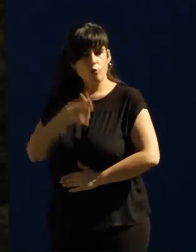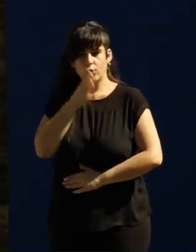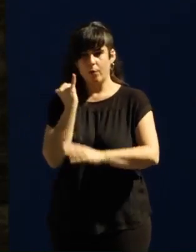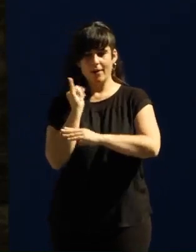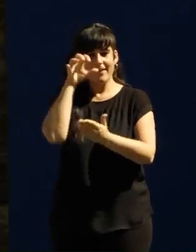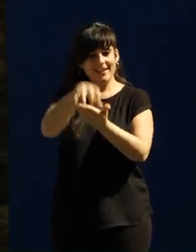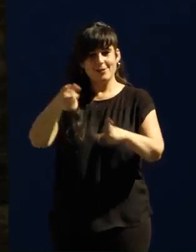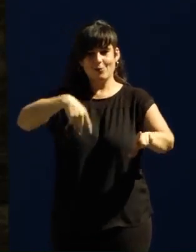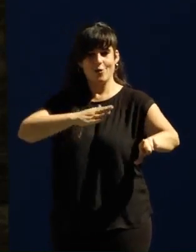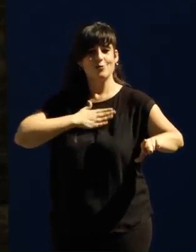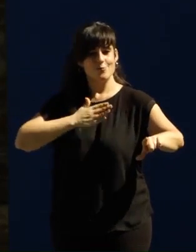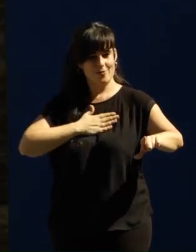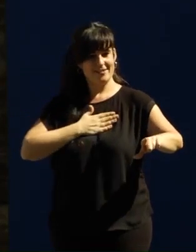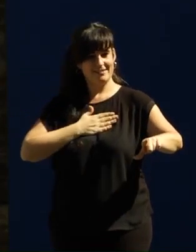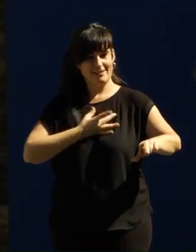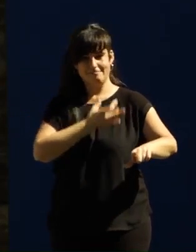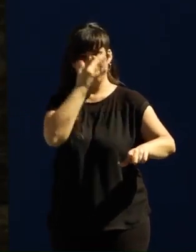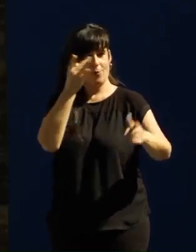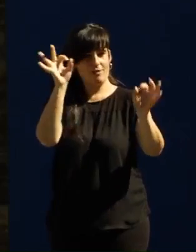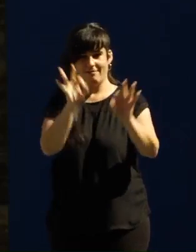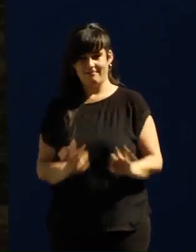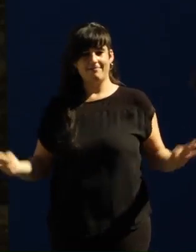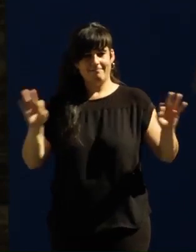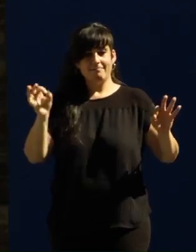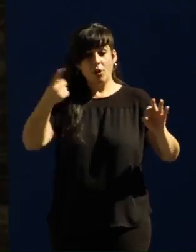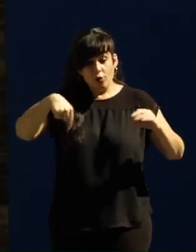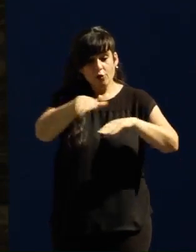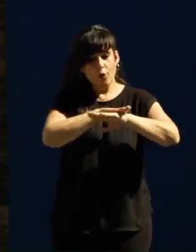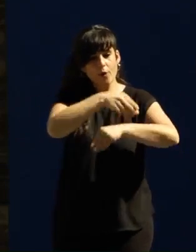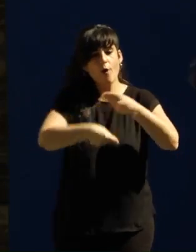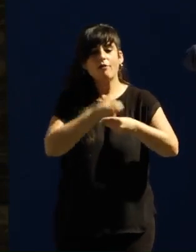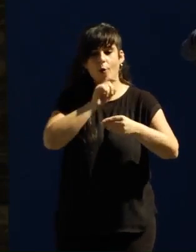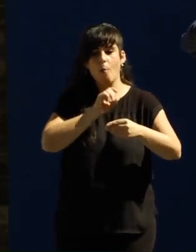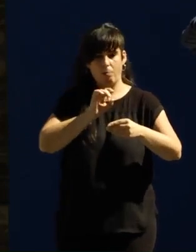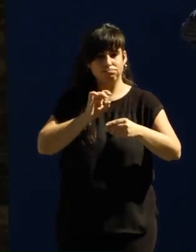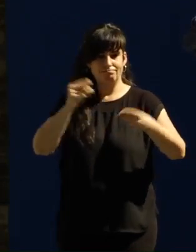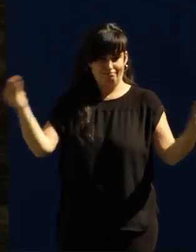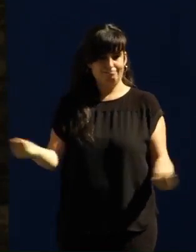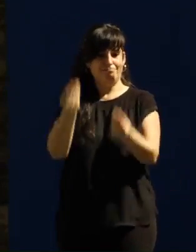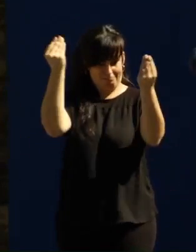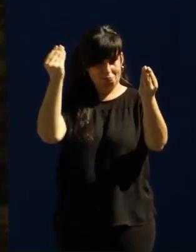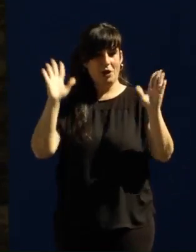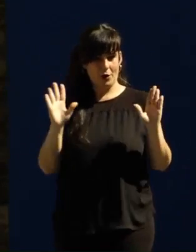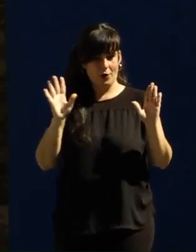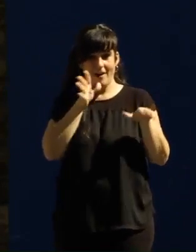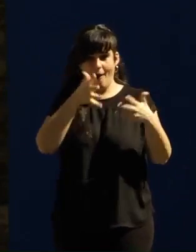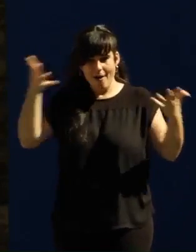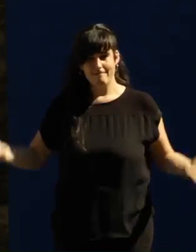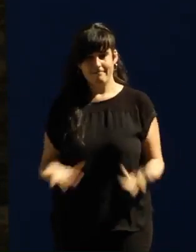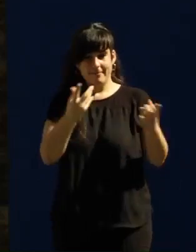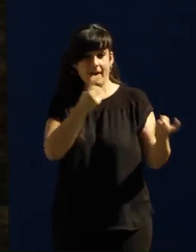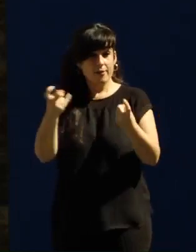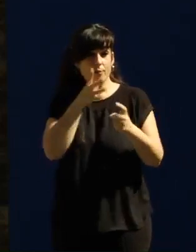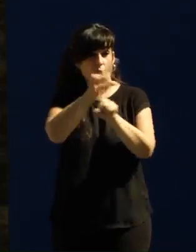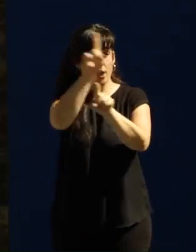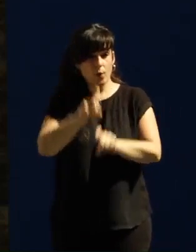instituciones son nuestras y que no nos avergüenzan. Gobernamos mejor y lo hemos demostrado. Ahora falta un empujón más. Es verdad que las encuestas